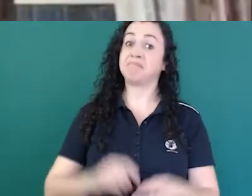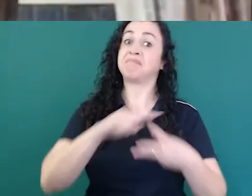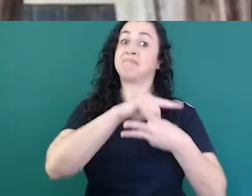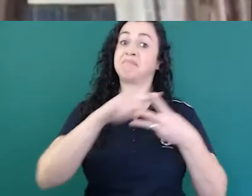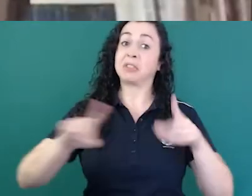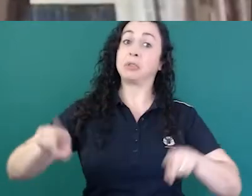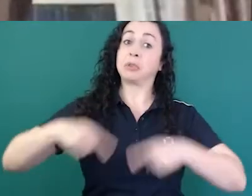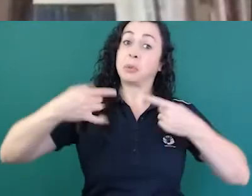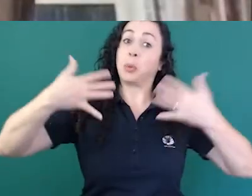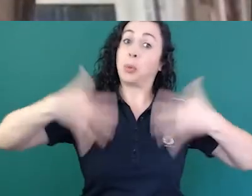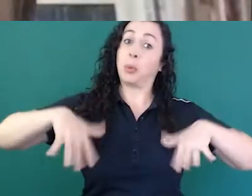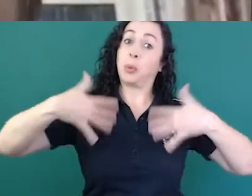grandes desafios aí.